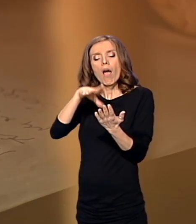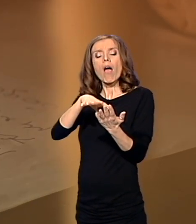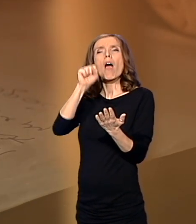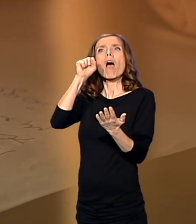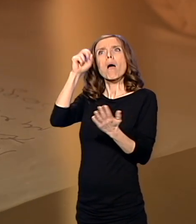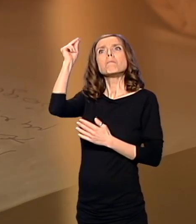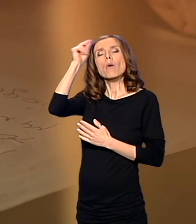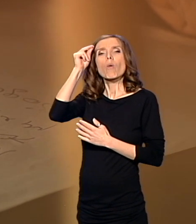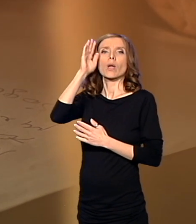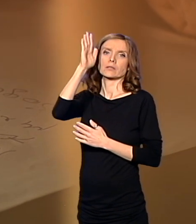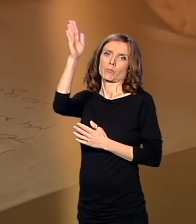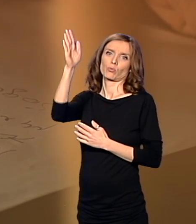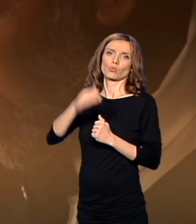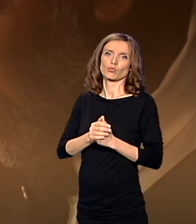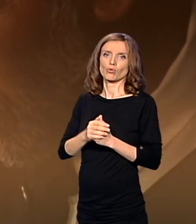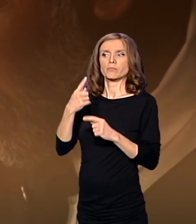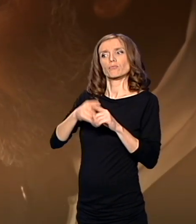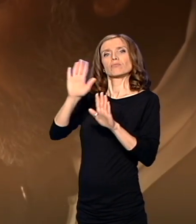sve i za svoje otačbe.